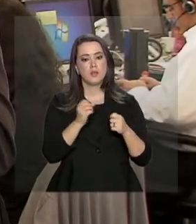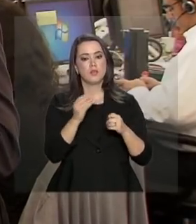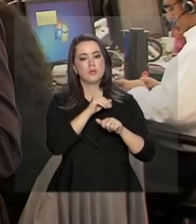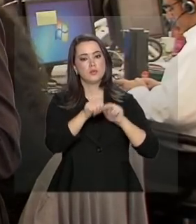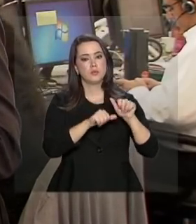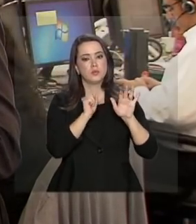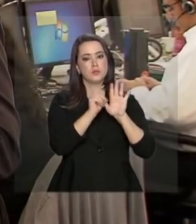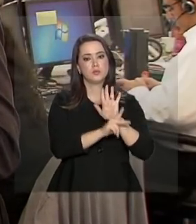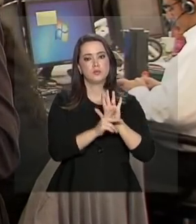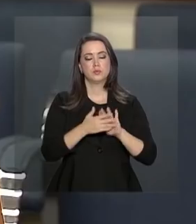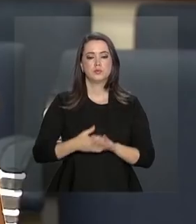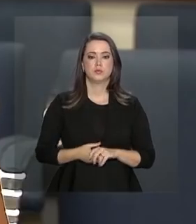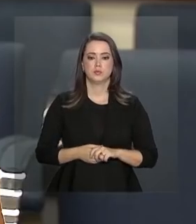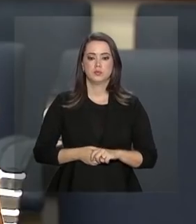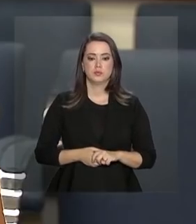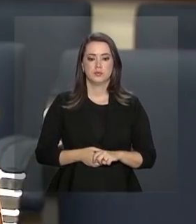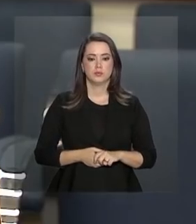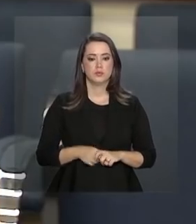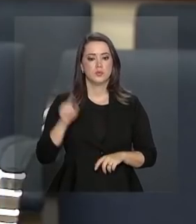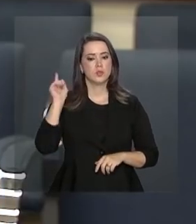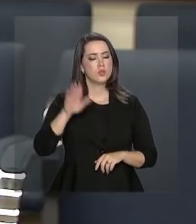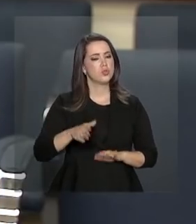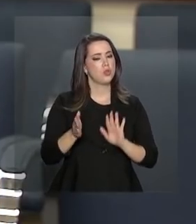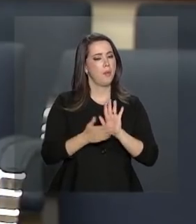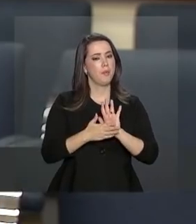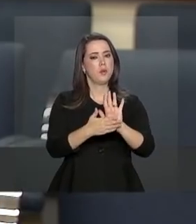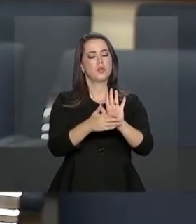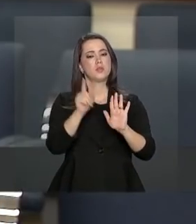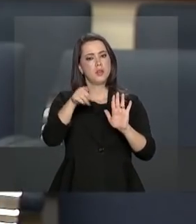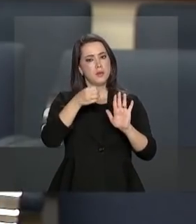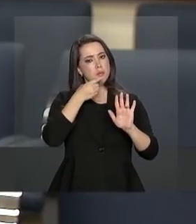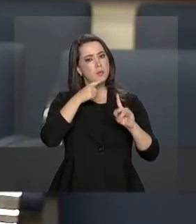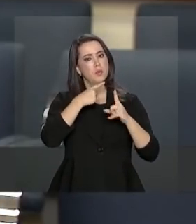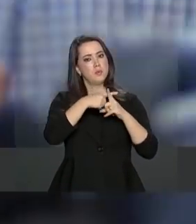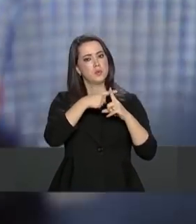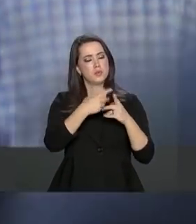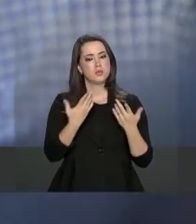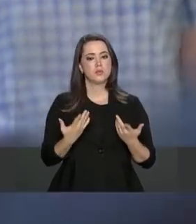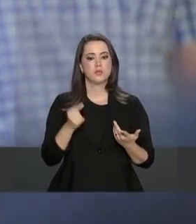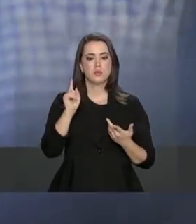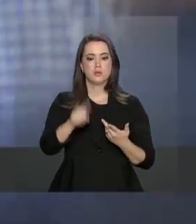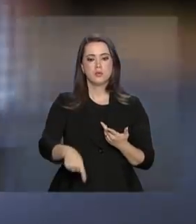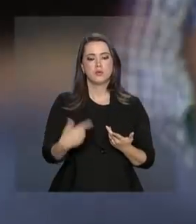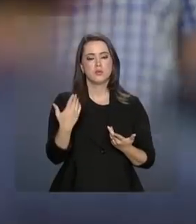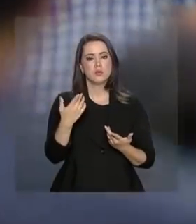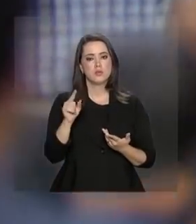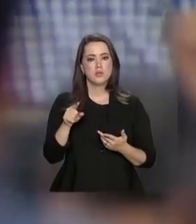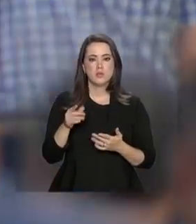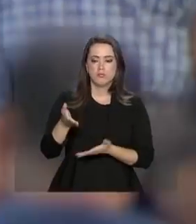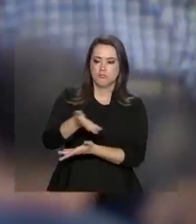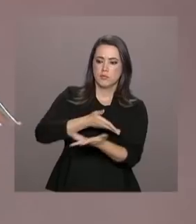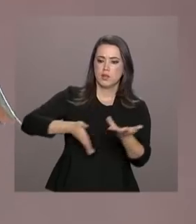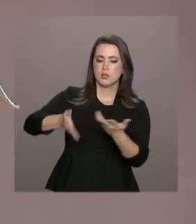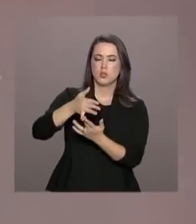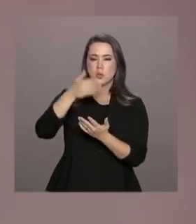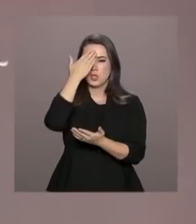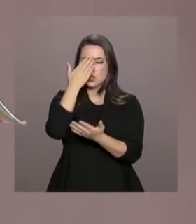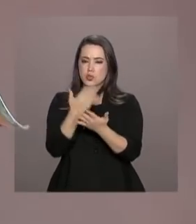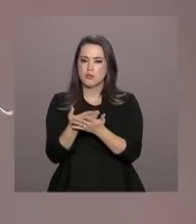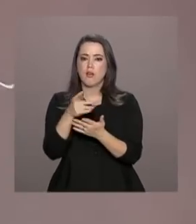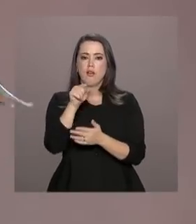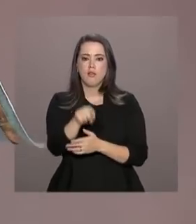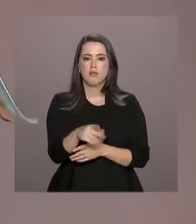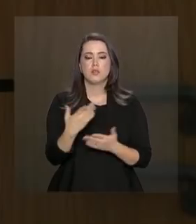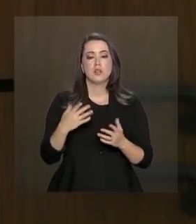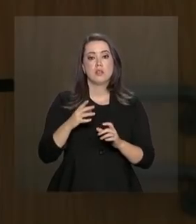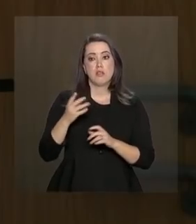reforma da Previdência. Isso já é um sinal muito positivo para o mercado. Então, acho que isso gerou essa onda de otimismo, por exemplo,